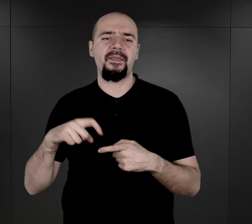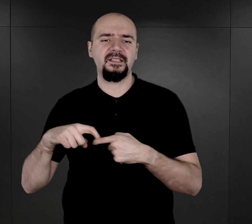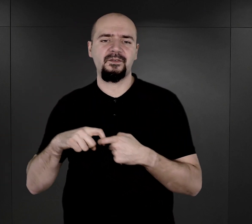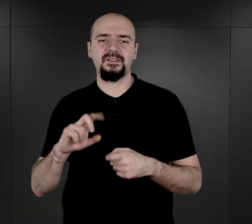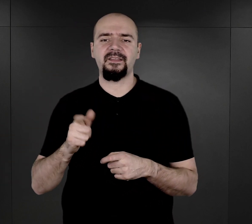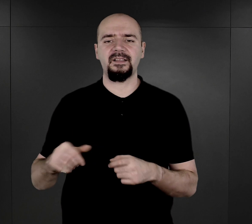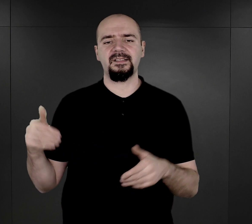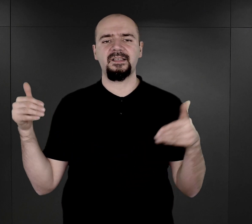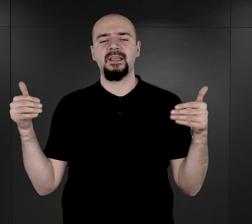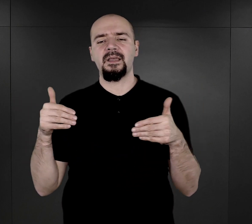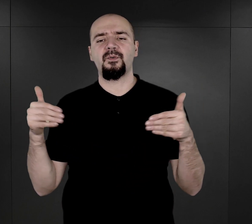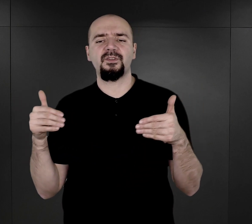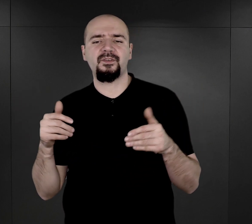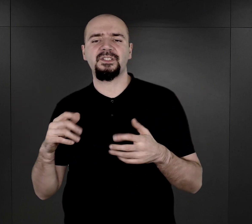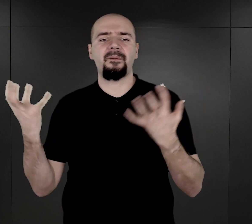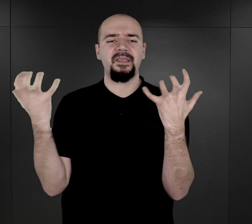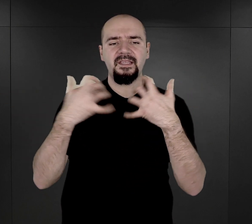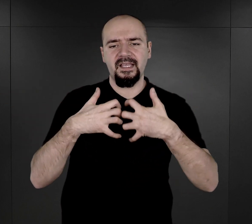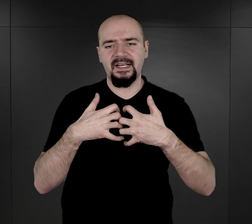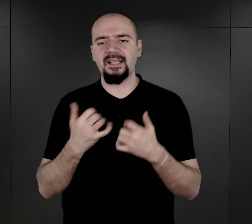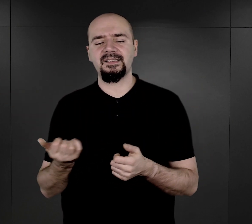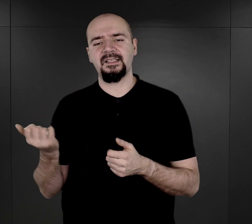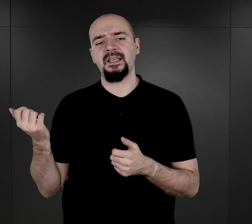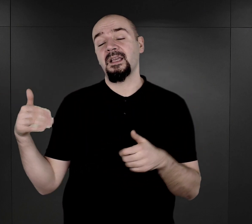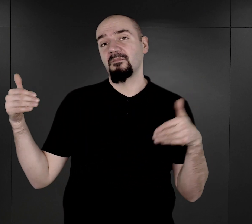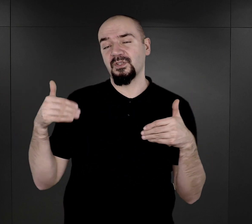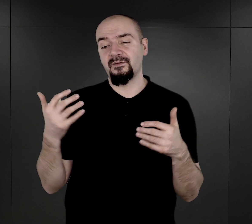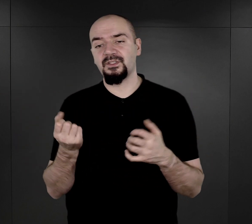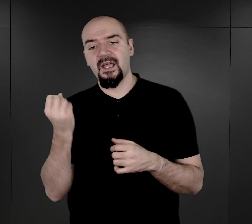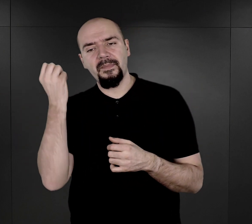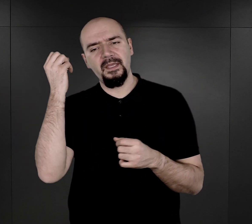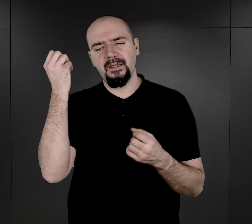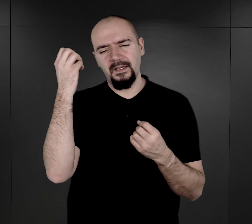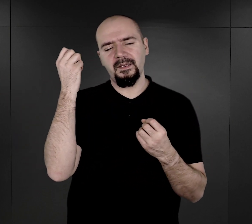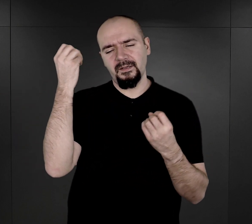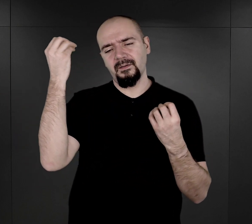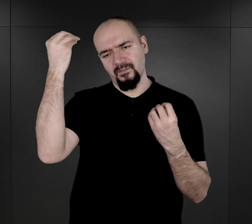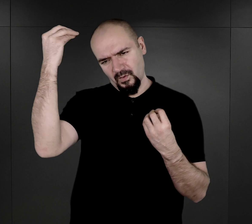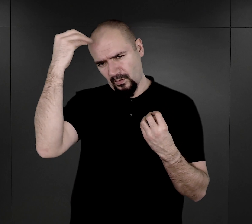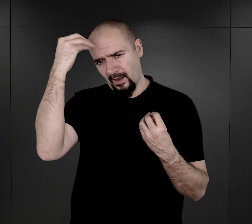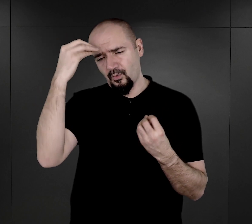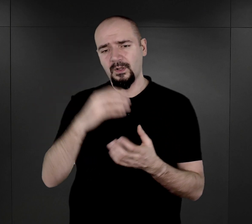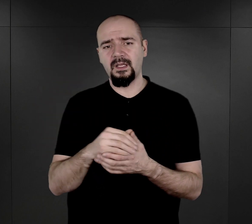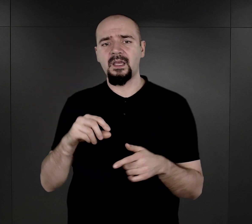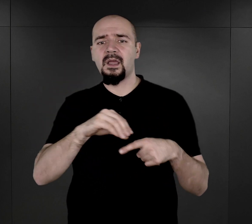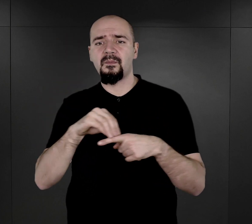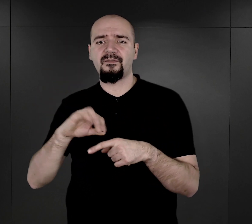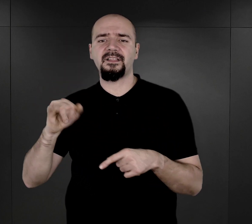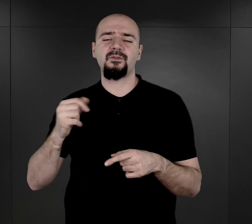możliwościami integracji, możliwościami intelektualnymi prowadził je dr Litter i jak